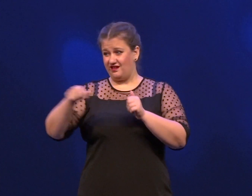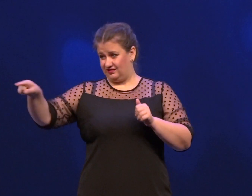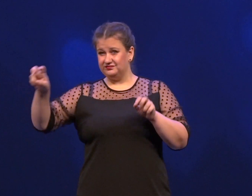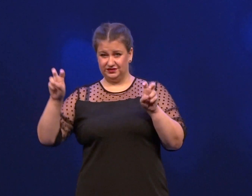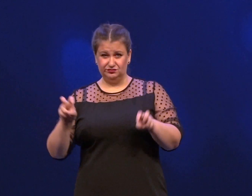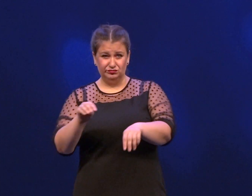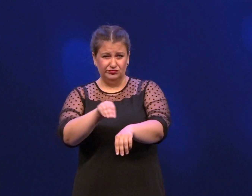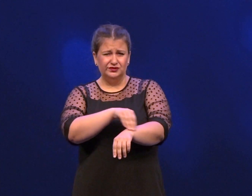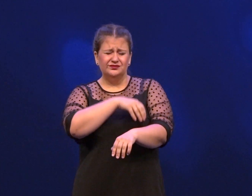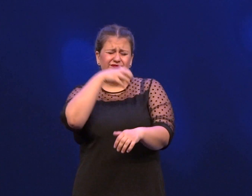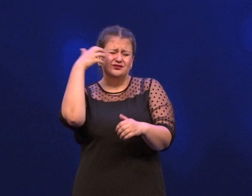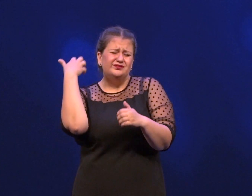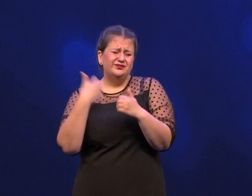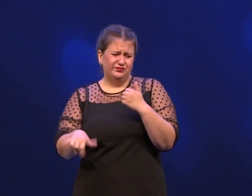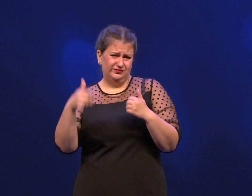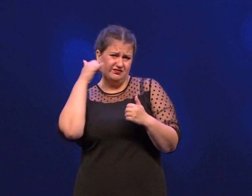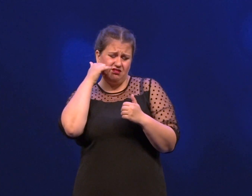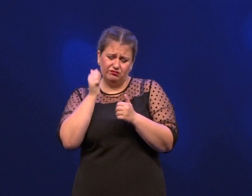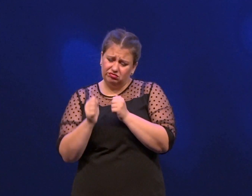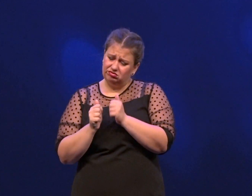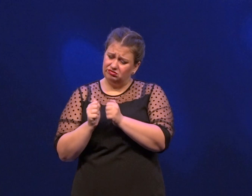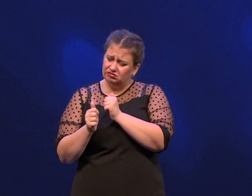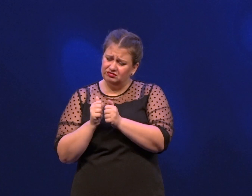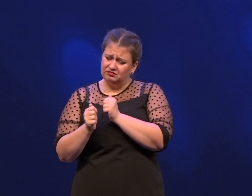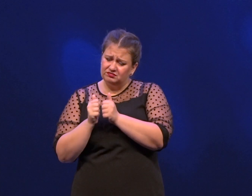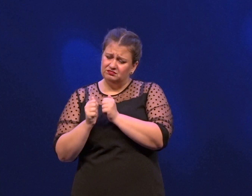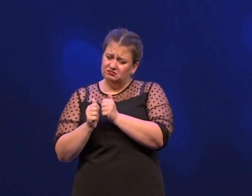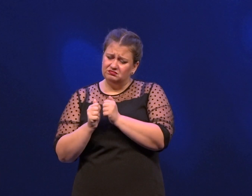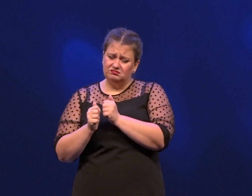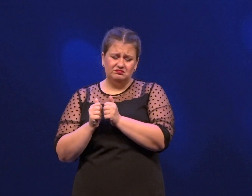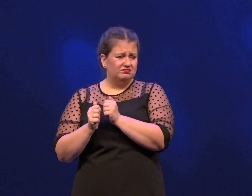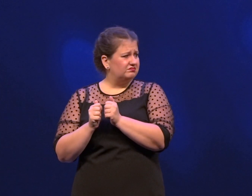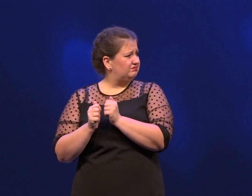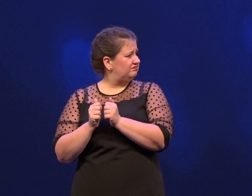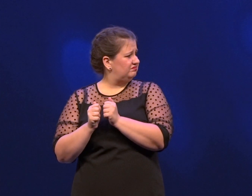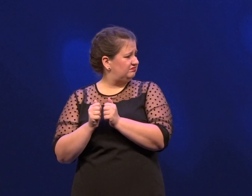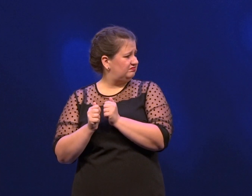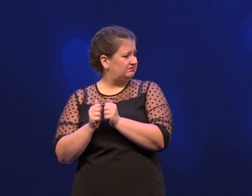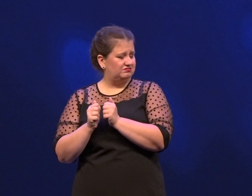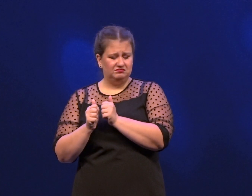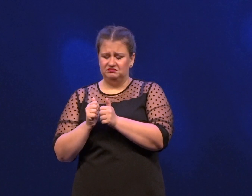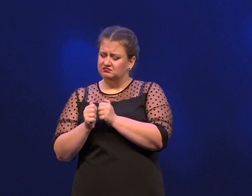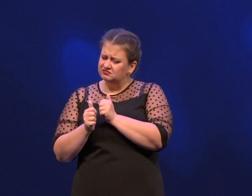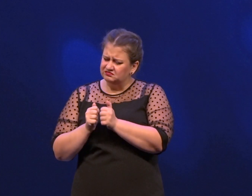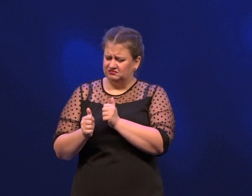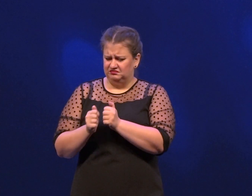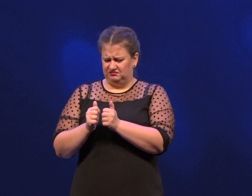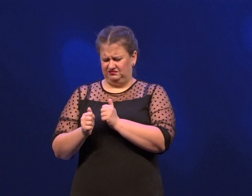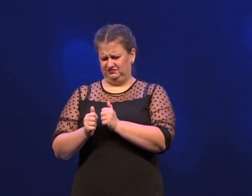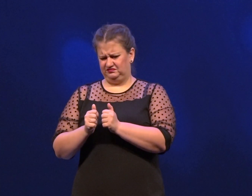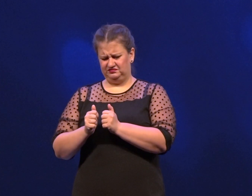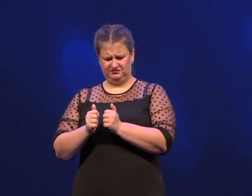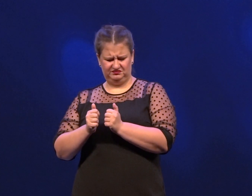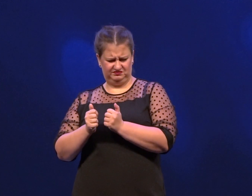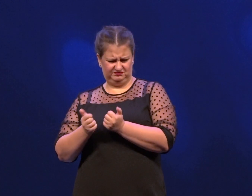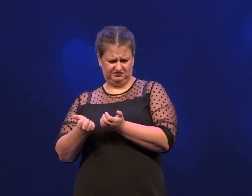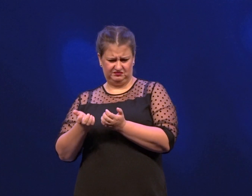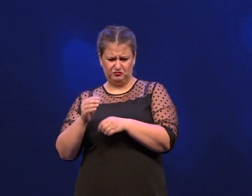ученика. А рядом сидел муж. Он очень был равнодушен к ситуации. Абстрагировался,